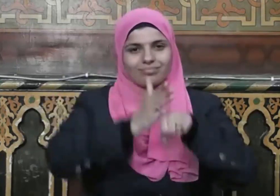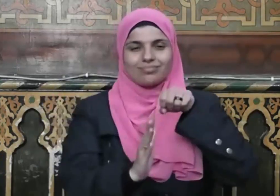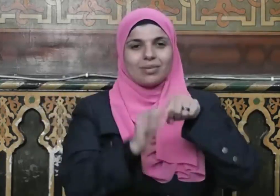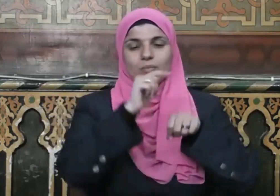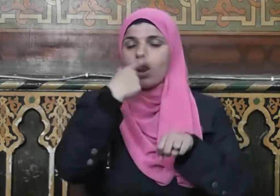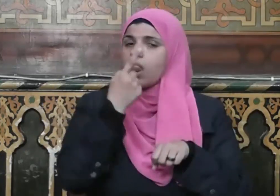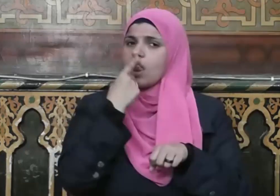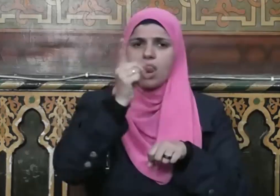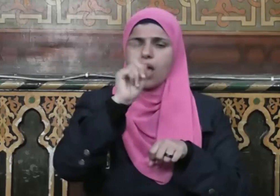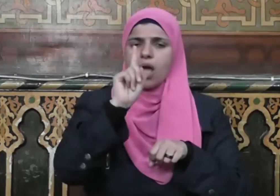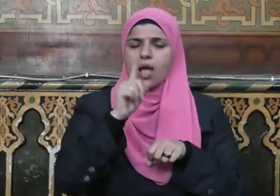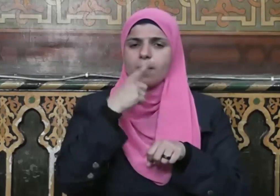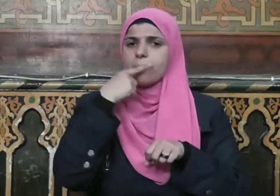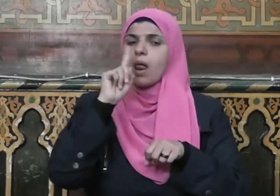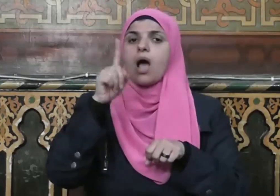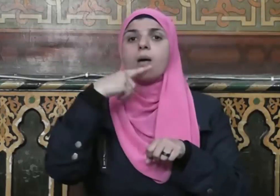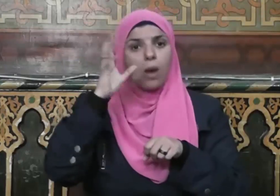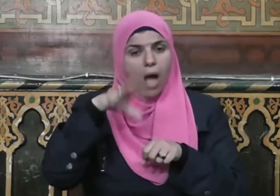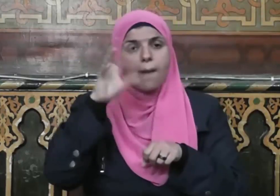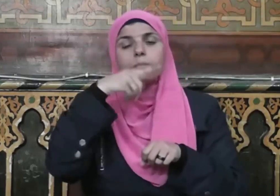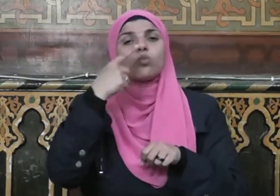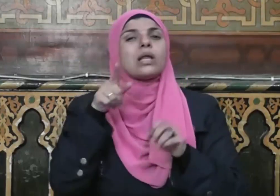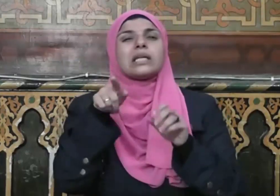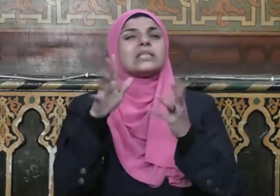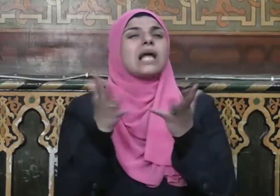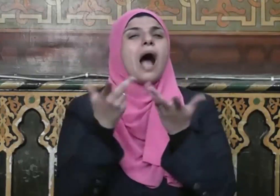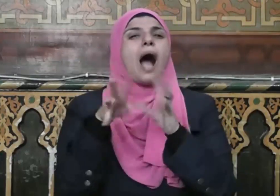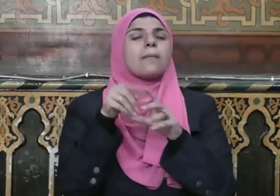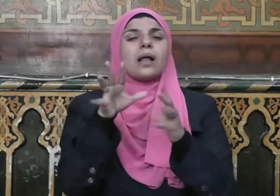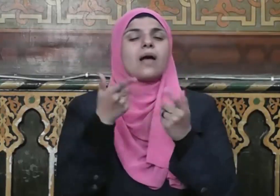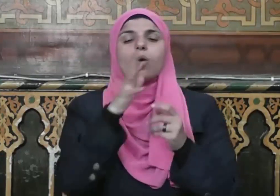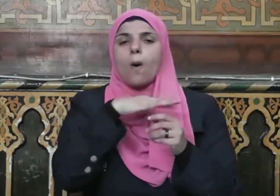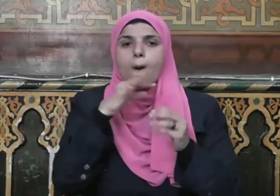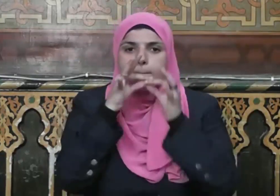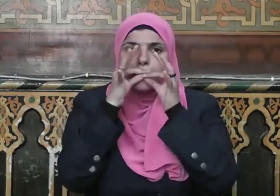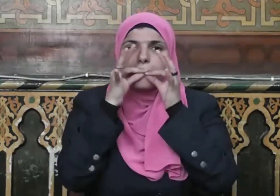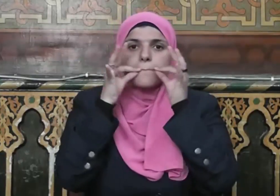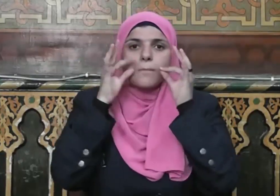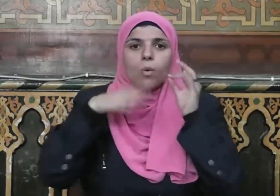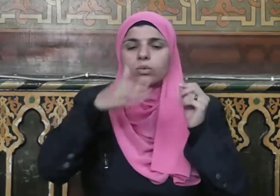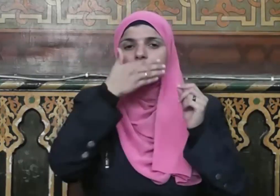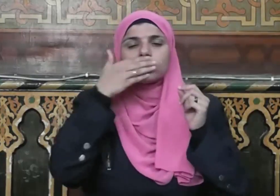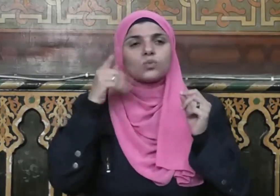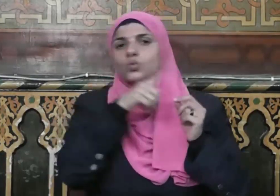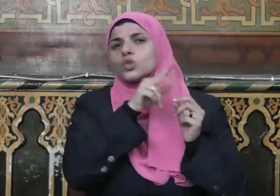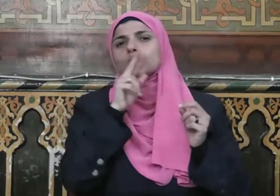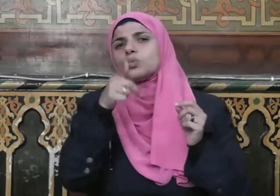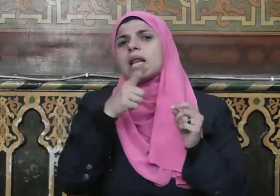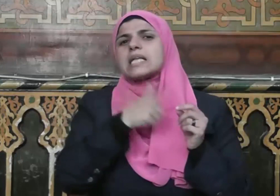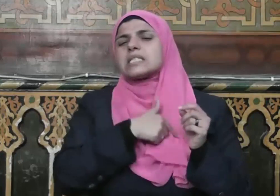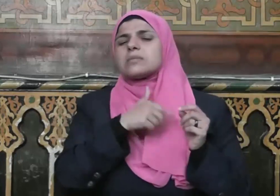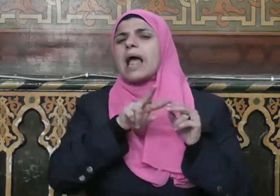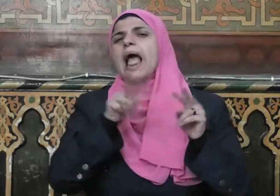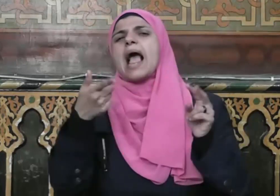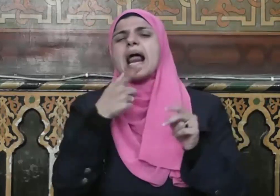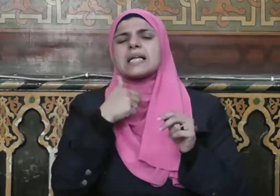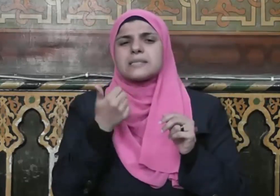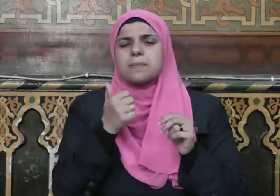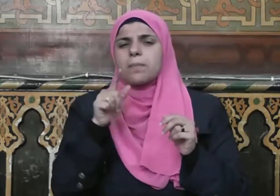بلى قال فأي شهر هذا فسكتنا حتى ظننا أنه سيسميه بغير